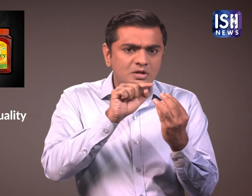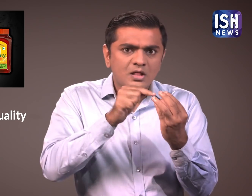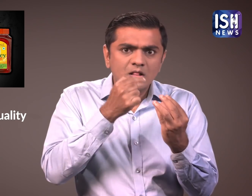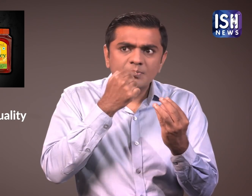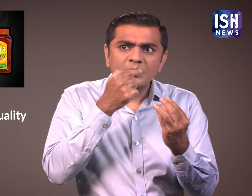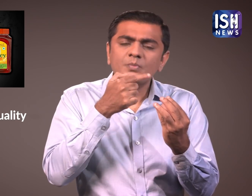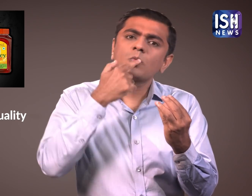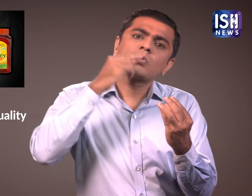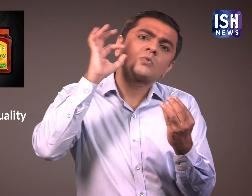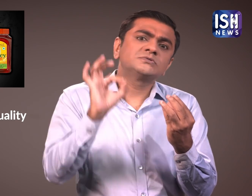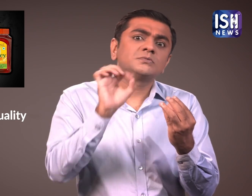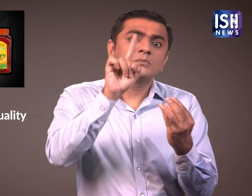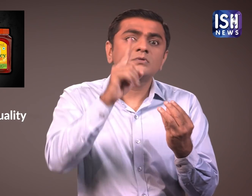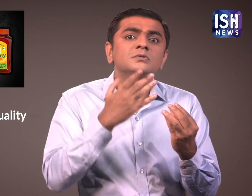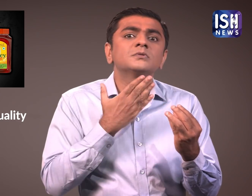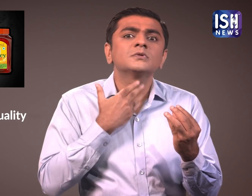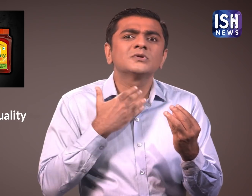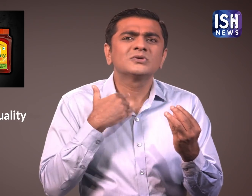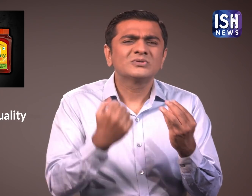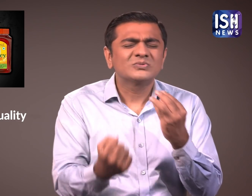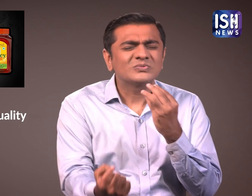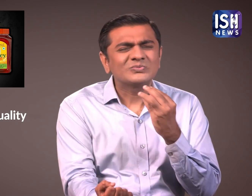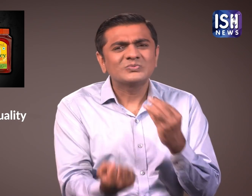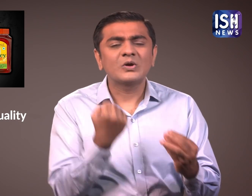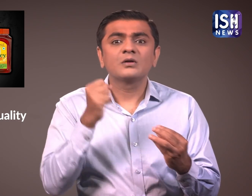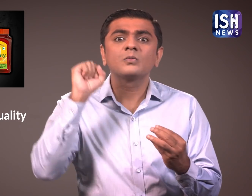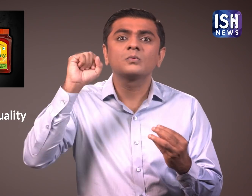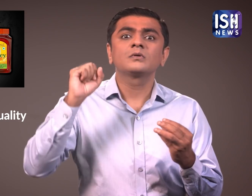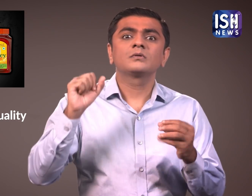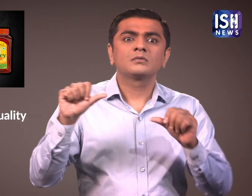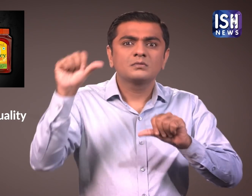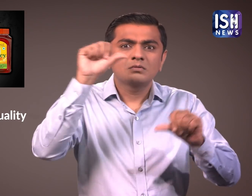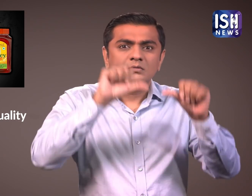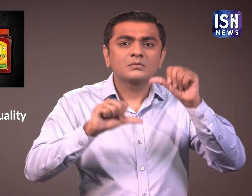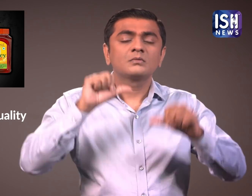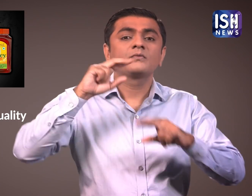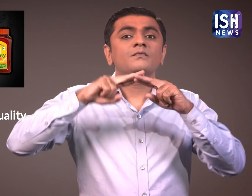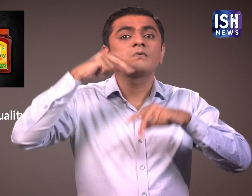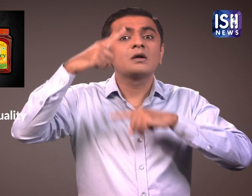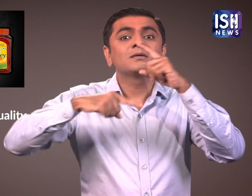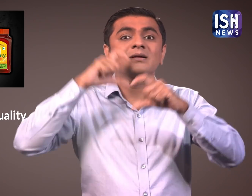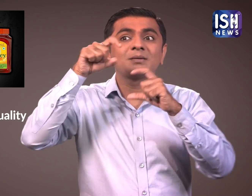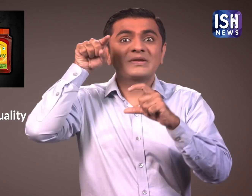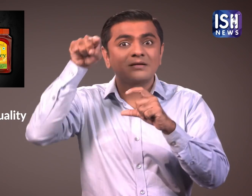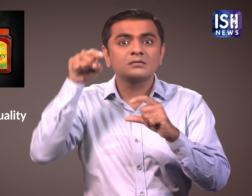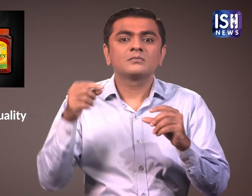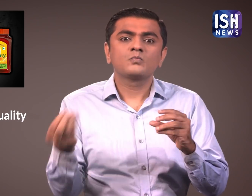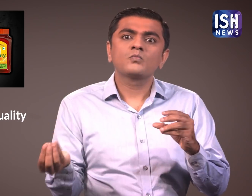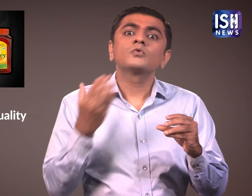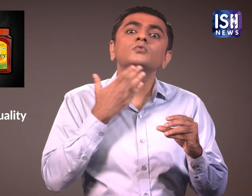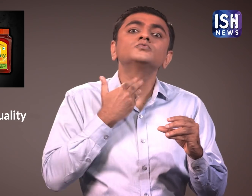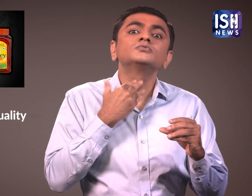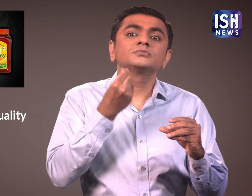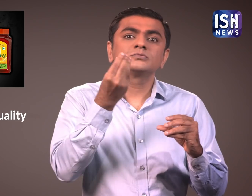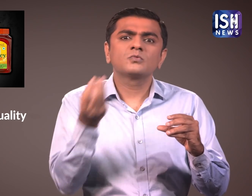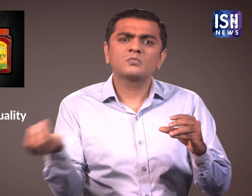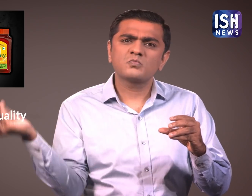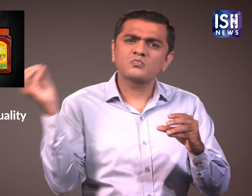FDA ने पाया कि रासायनिक मिठास जोड़ कर शहद के प्राकृतिक अव्यवों को कृत्रिम रूप से बदल देया गया